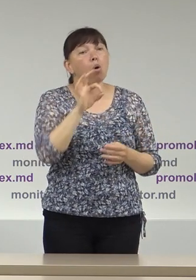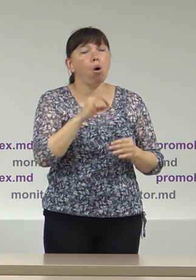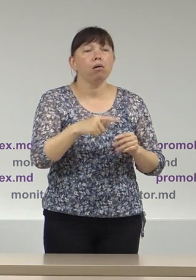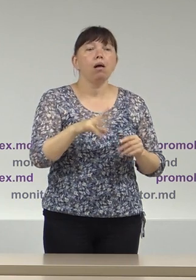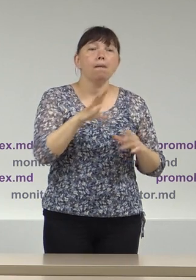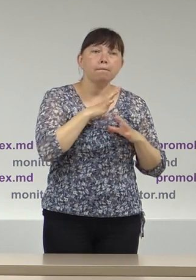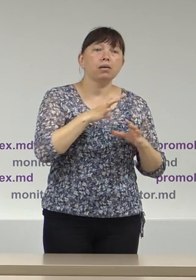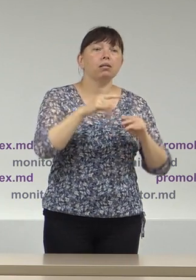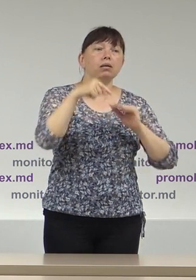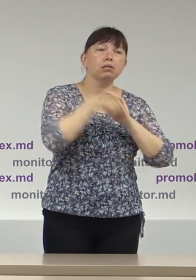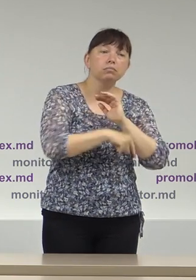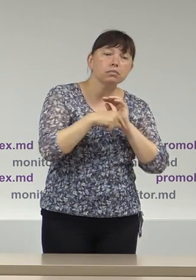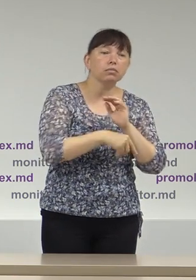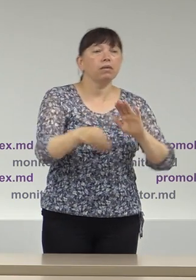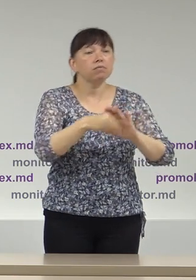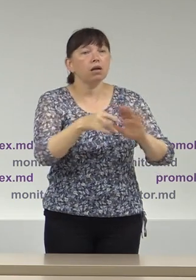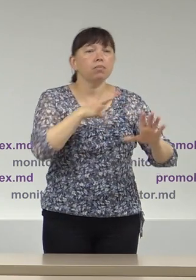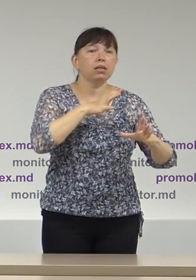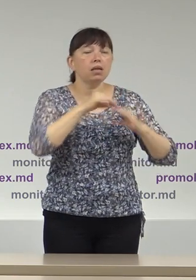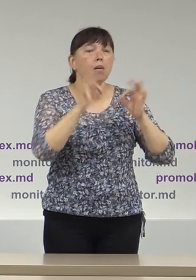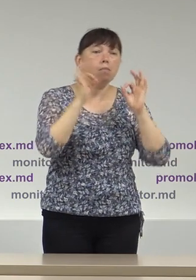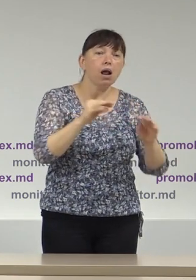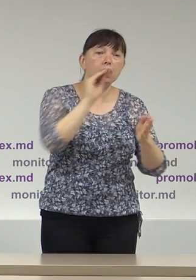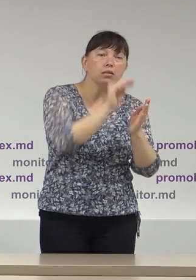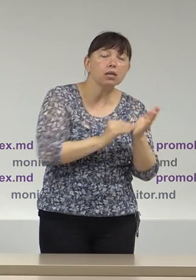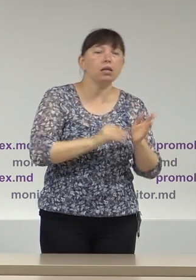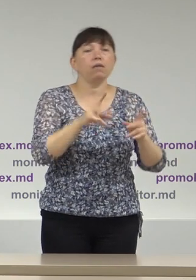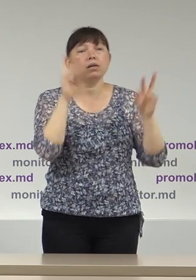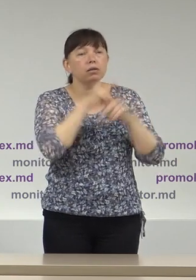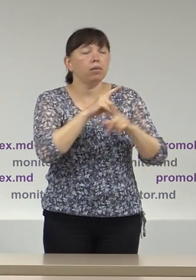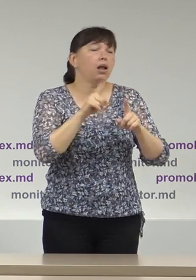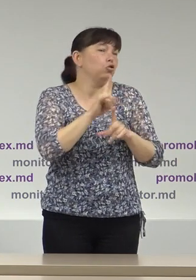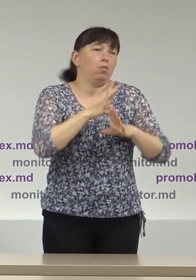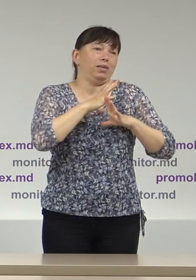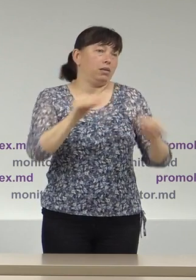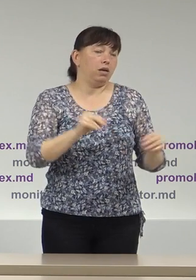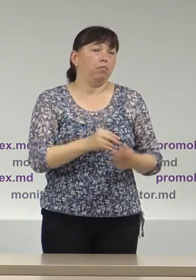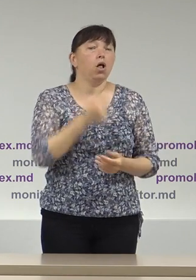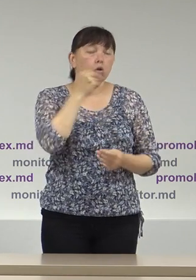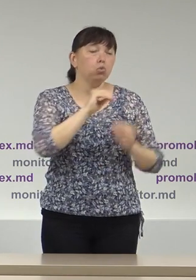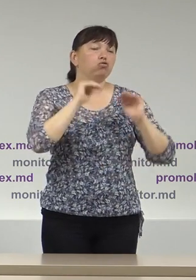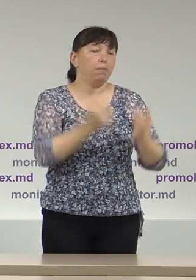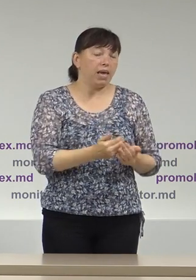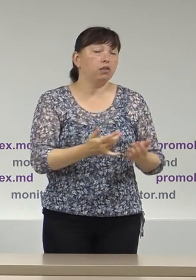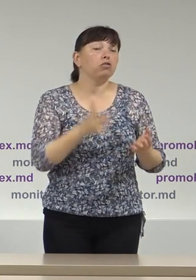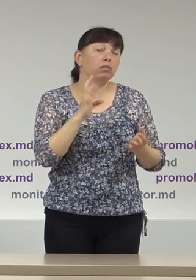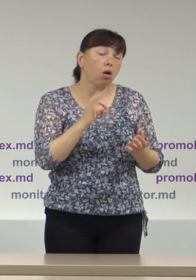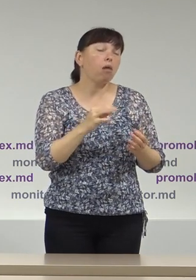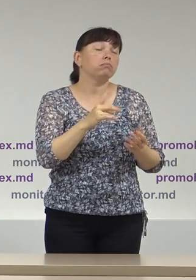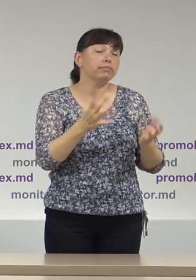acurateția listelor electorale Câteva cuvinte și despre